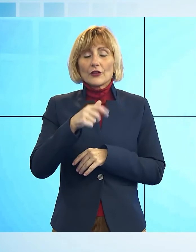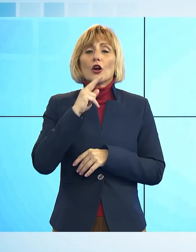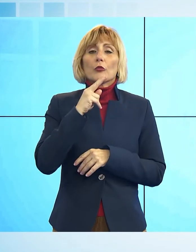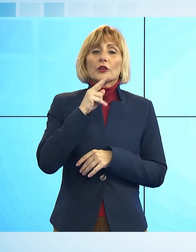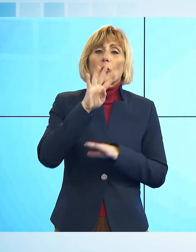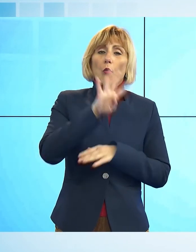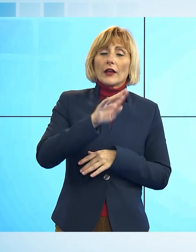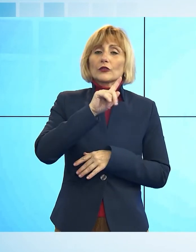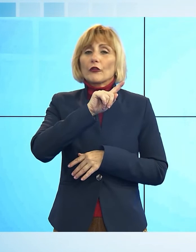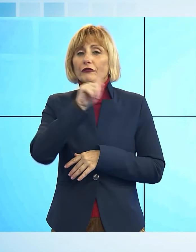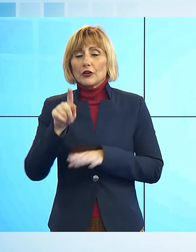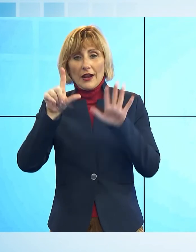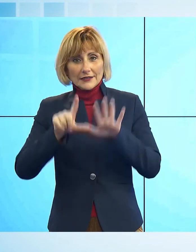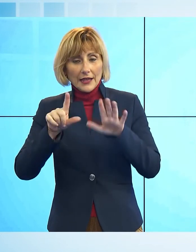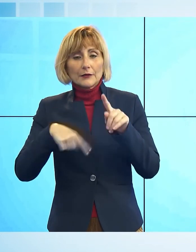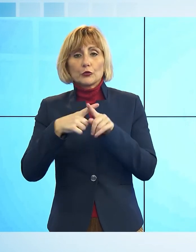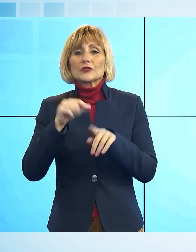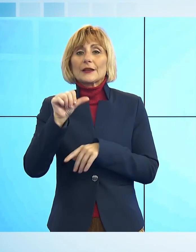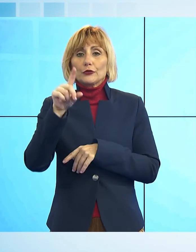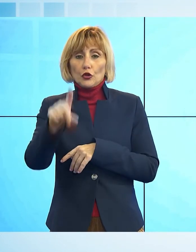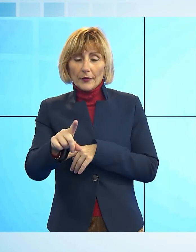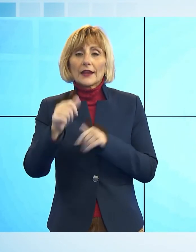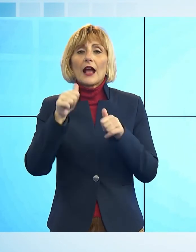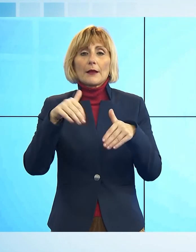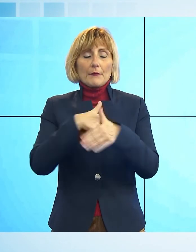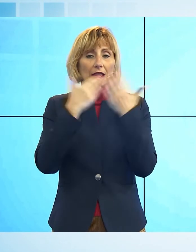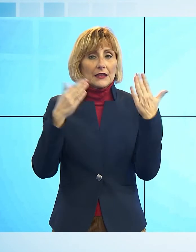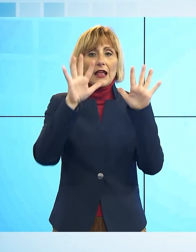domenica e i festivi anche al mattino, dalle 10 alle 12.